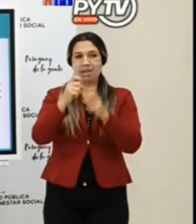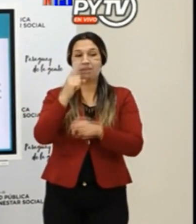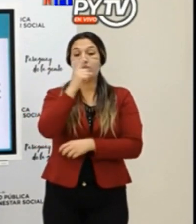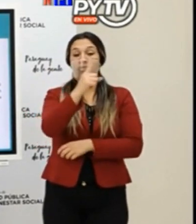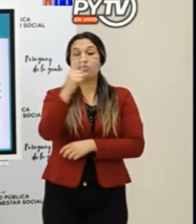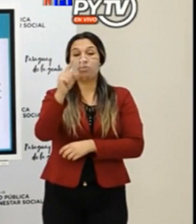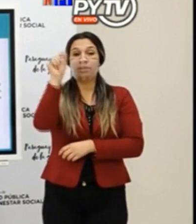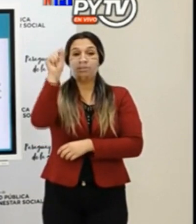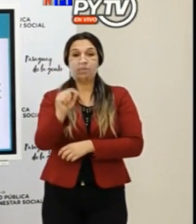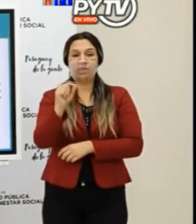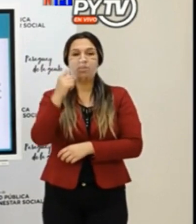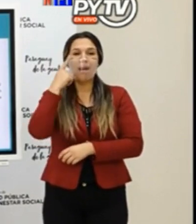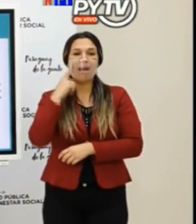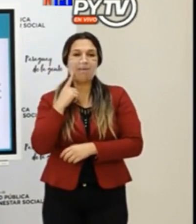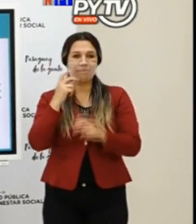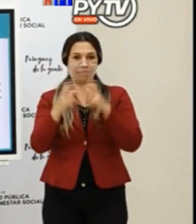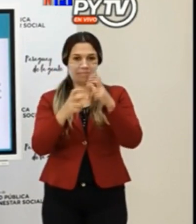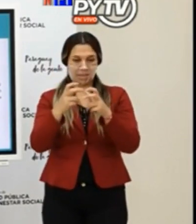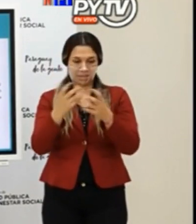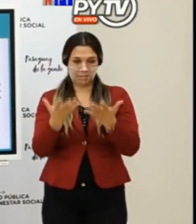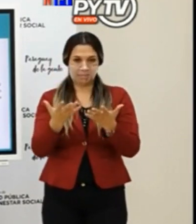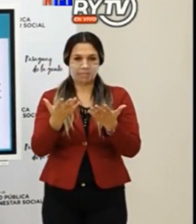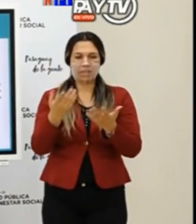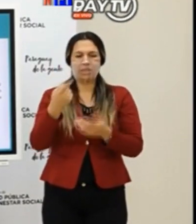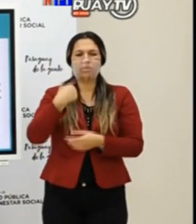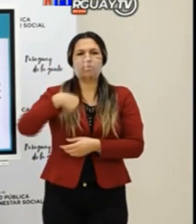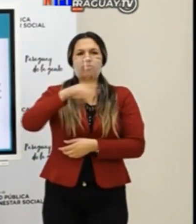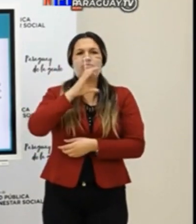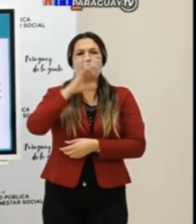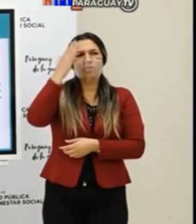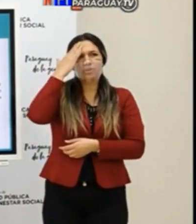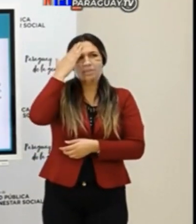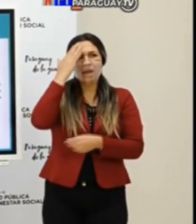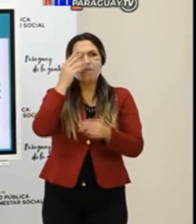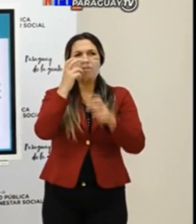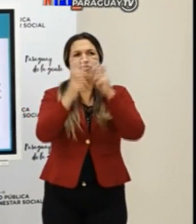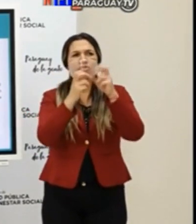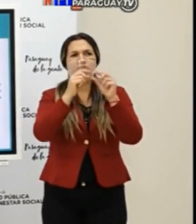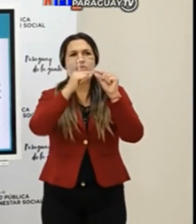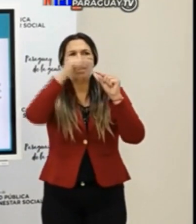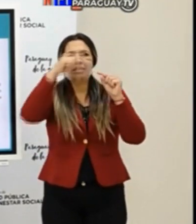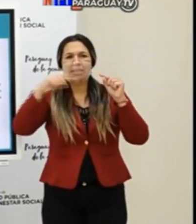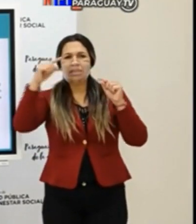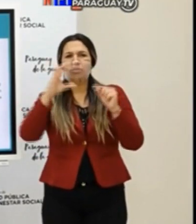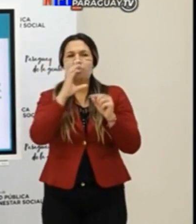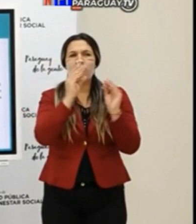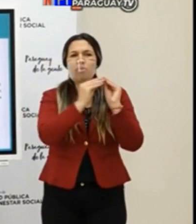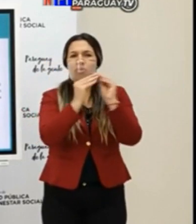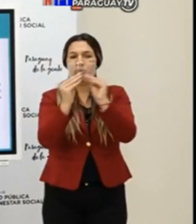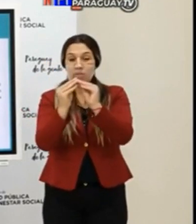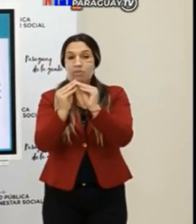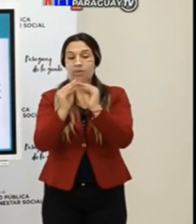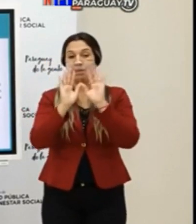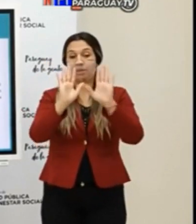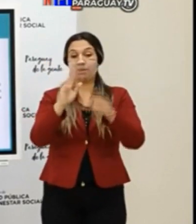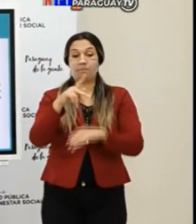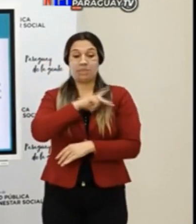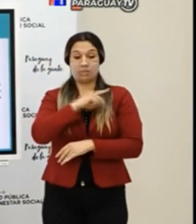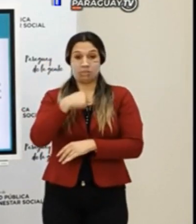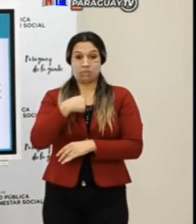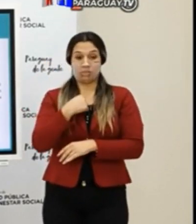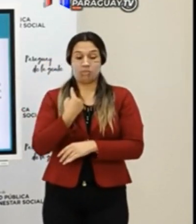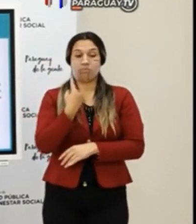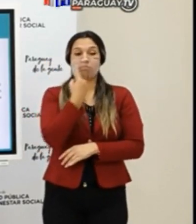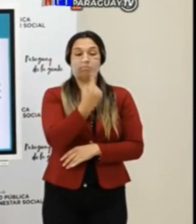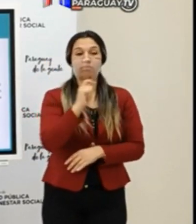en amarillo. ¿Cómo nosotros conseguimos este dato? ¿Cómo sale este dato? Este dato, cuando una persona hace un